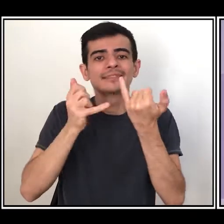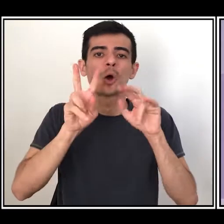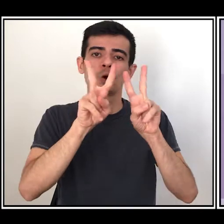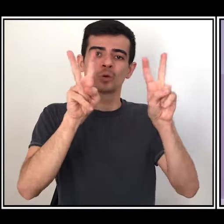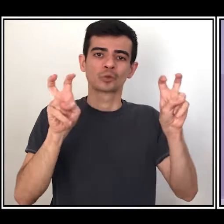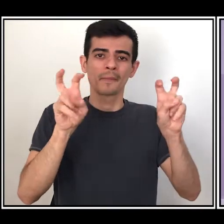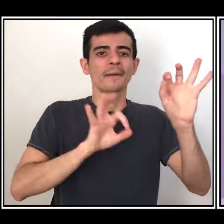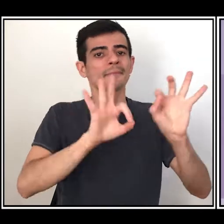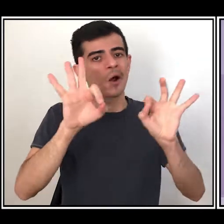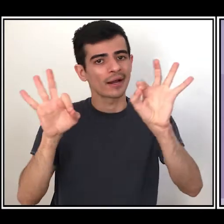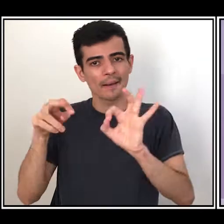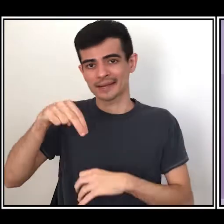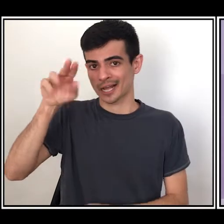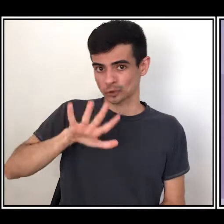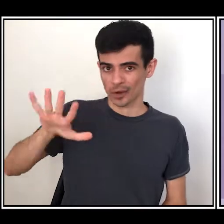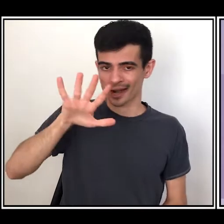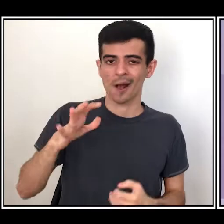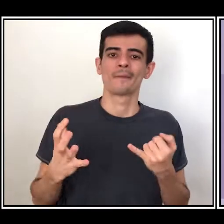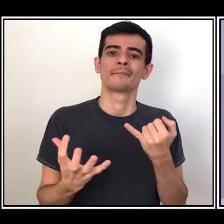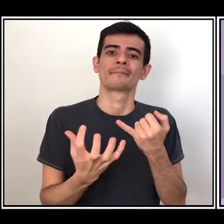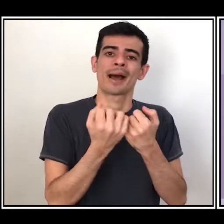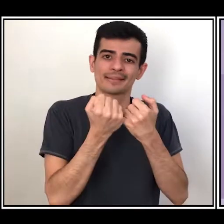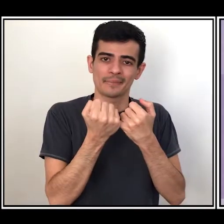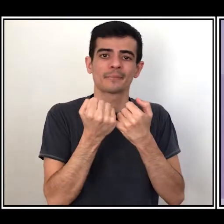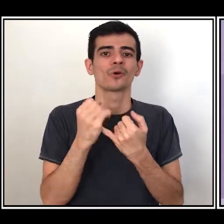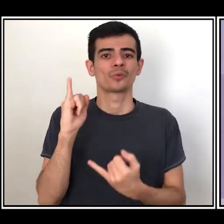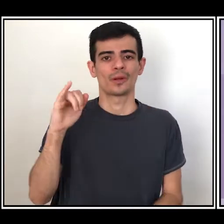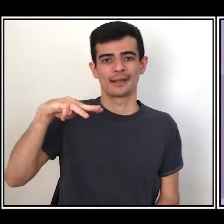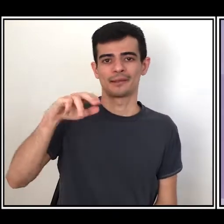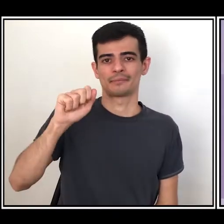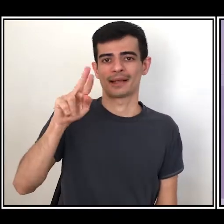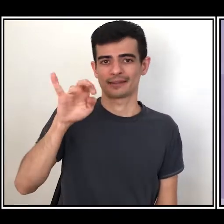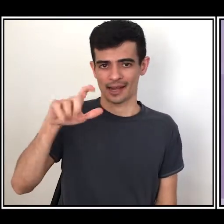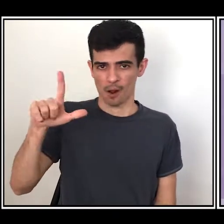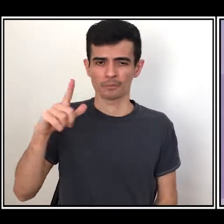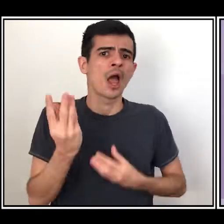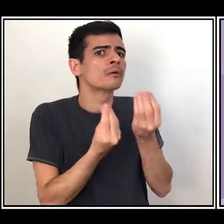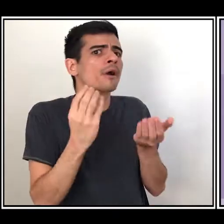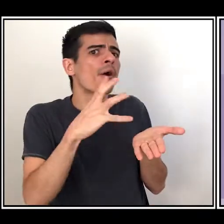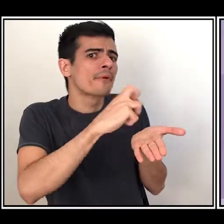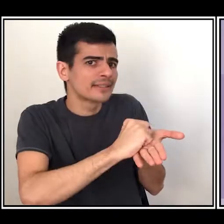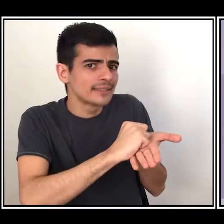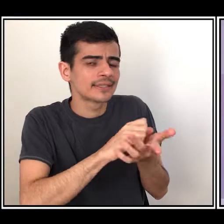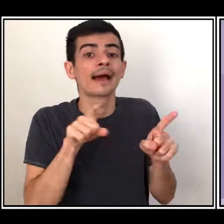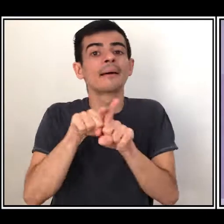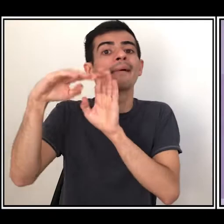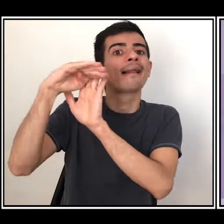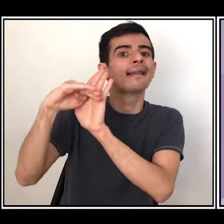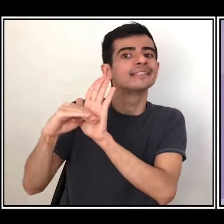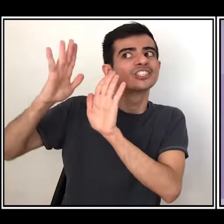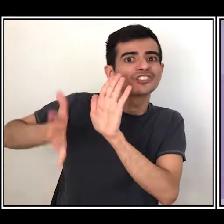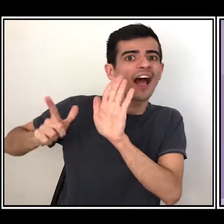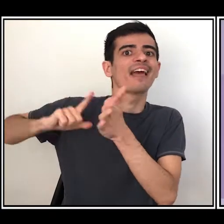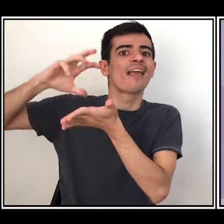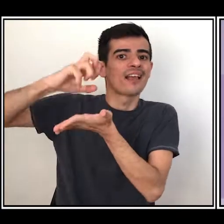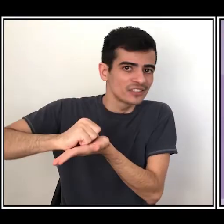Patrimônio Material, como fazer a solicitação do registro, a lista dos bens registrados, a lista dos bens inventariados